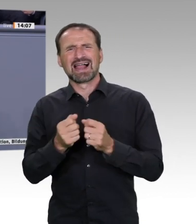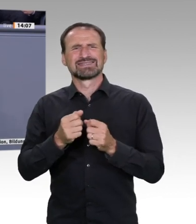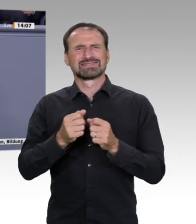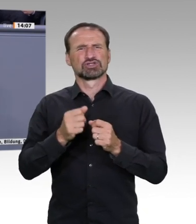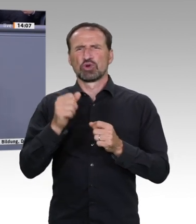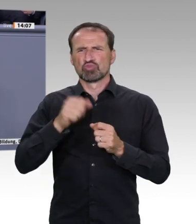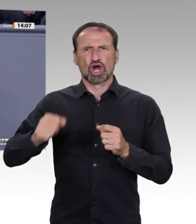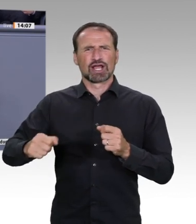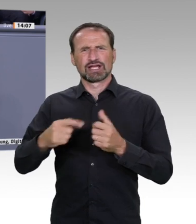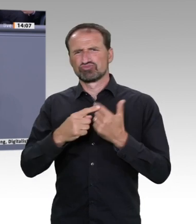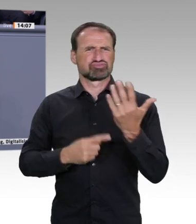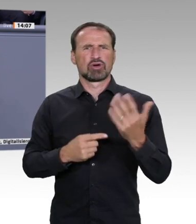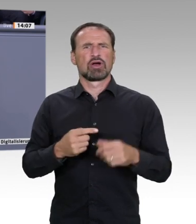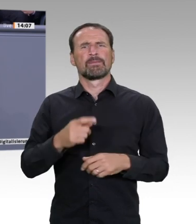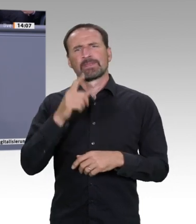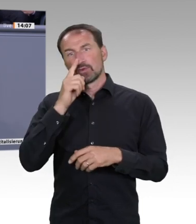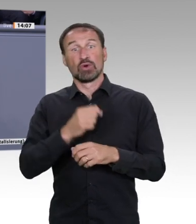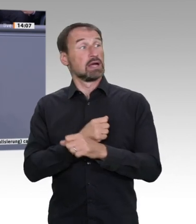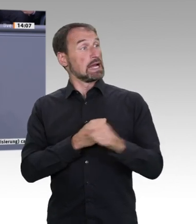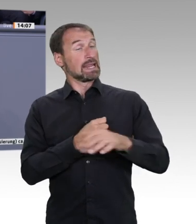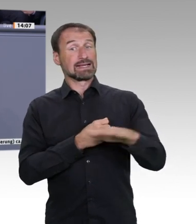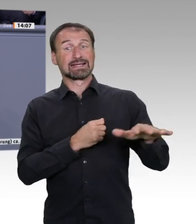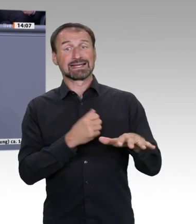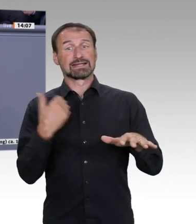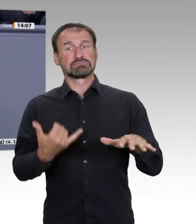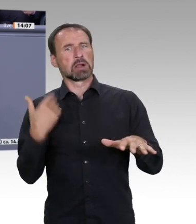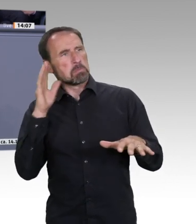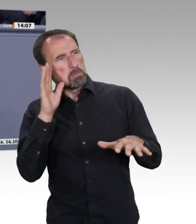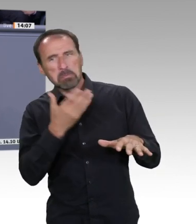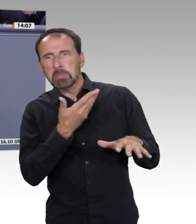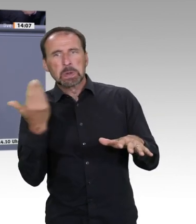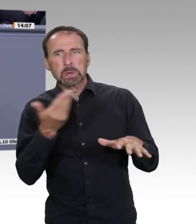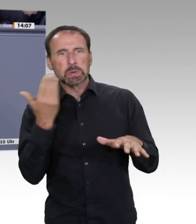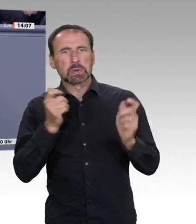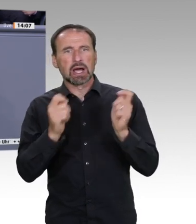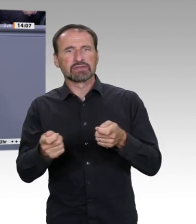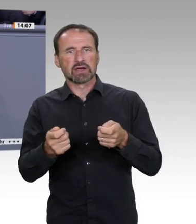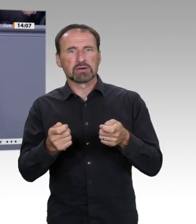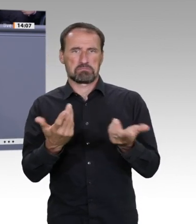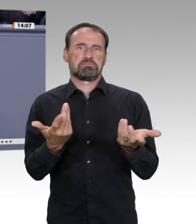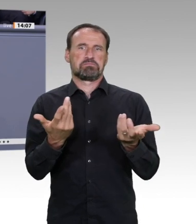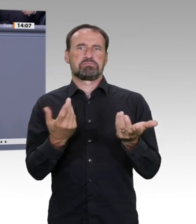von der Umsetzung ganz zu schweigen. Wo stehen wir im Bereich Digitalisierung?